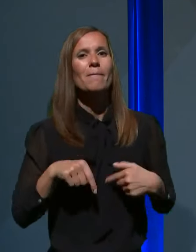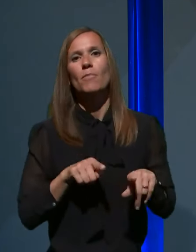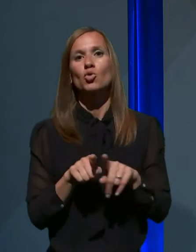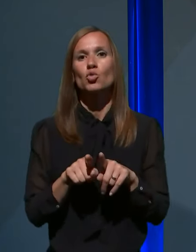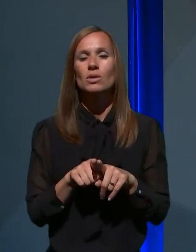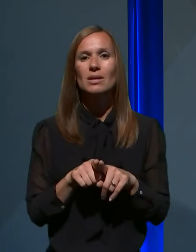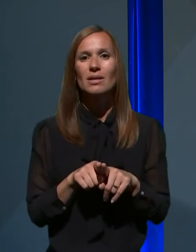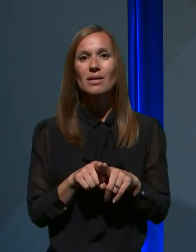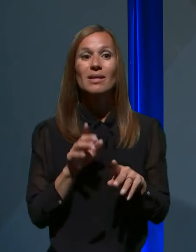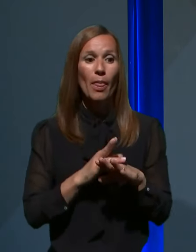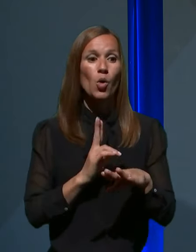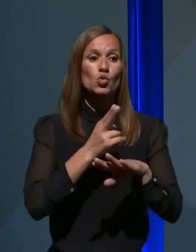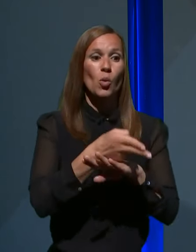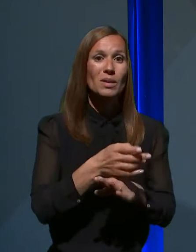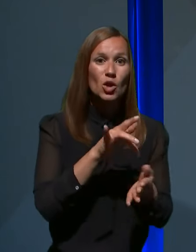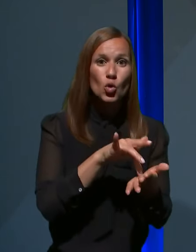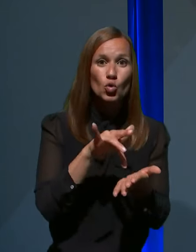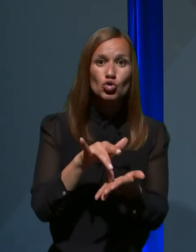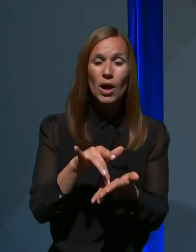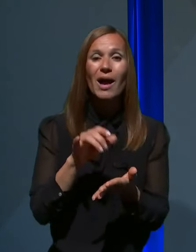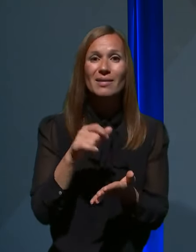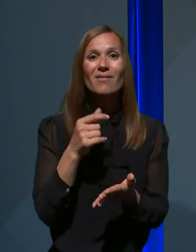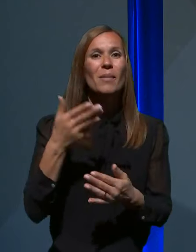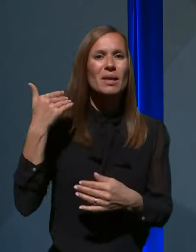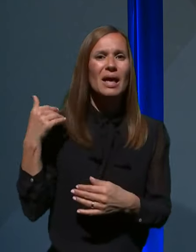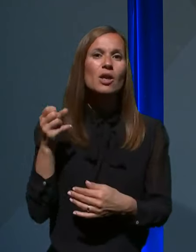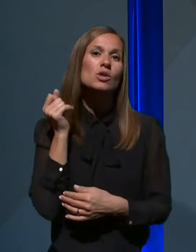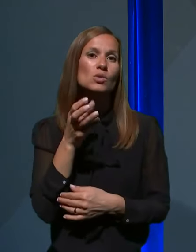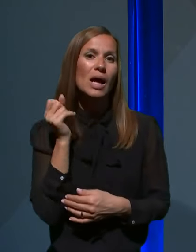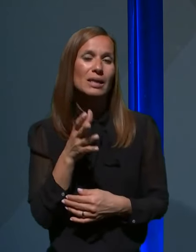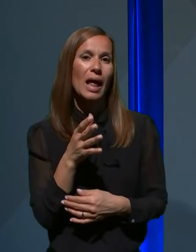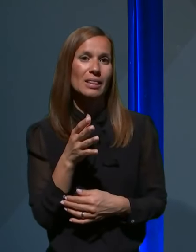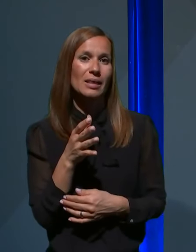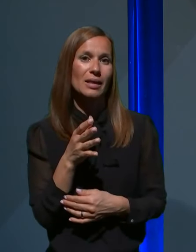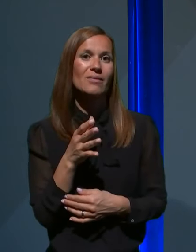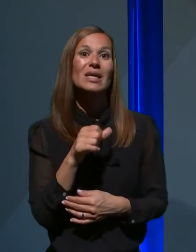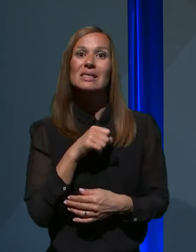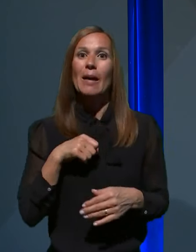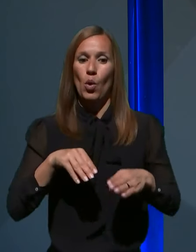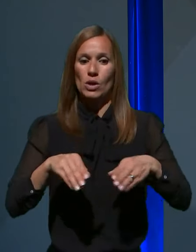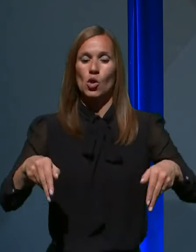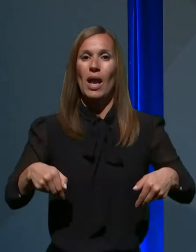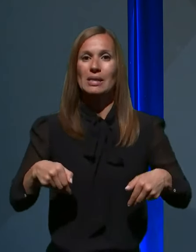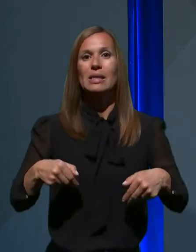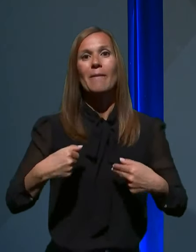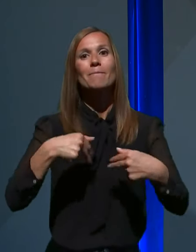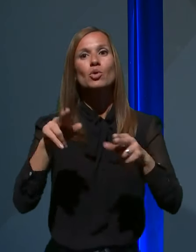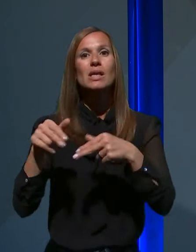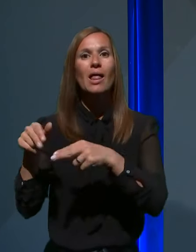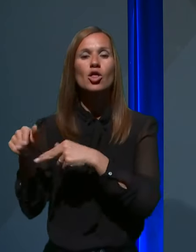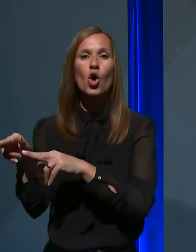na vstopnih točkah, da je bilo v preteklosti na dnevni ravni v samoizolacijo poslanih na